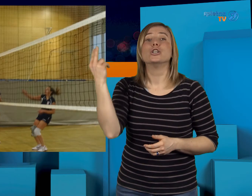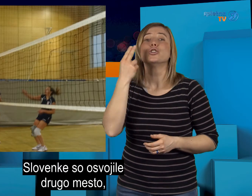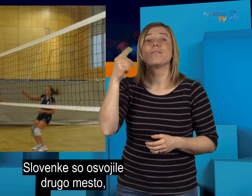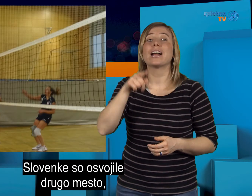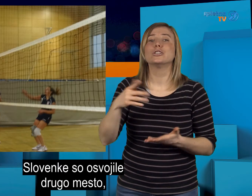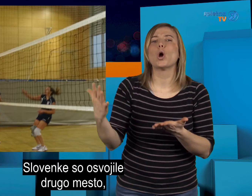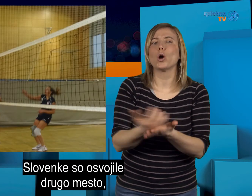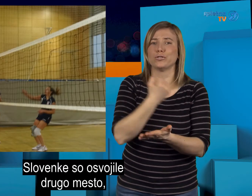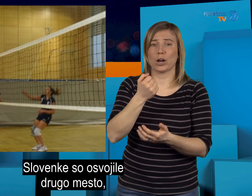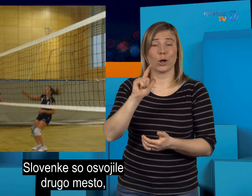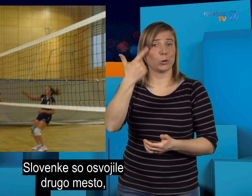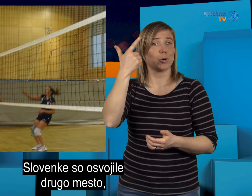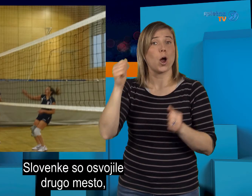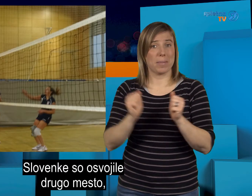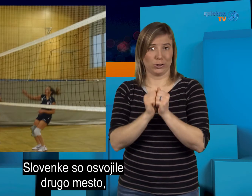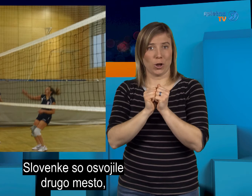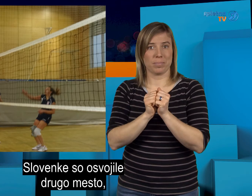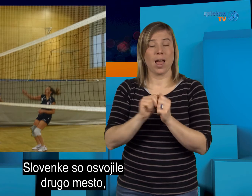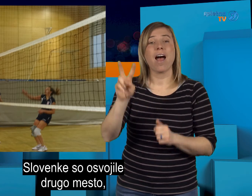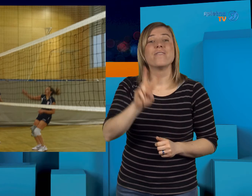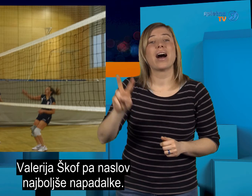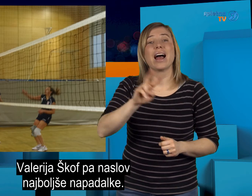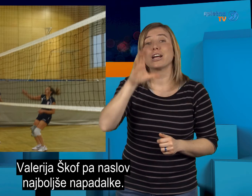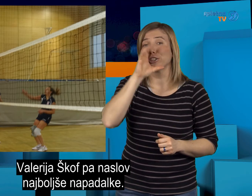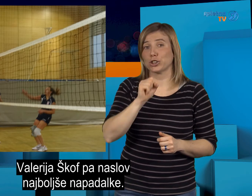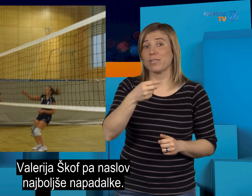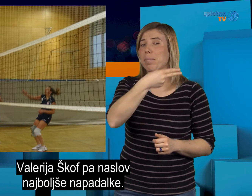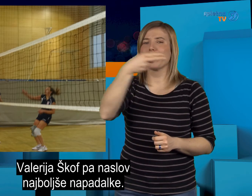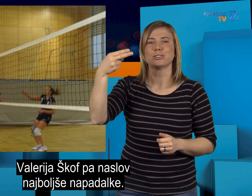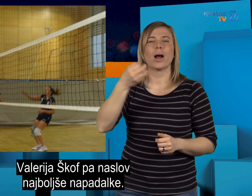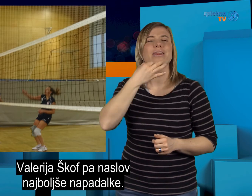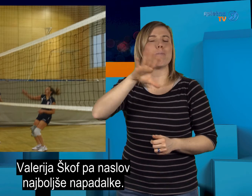Slovenke so osvojile drugo mesto, Valerija Škov pa naslov Najboljše napadavke.